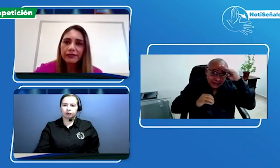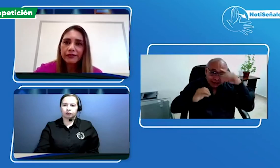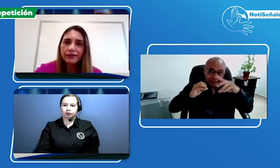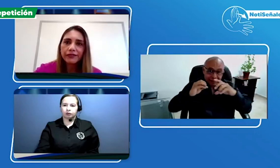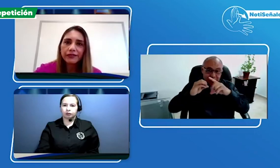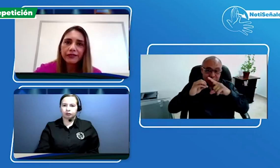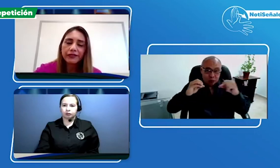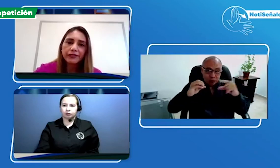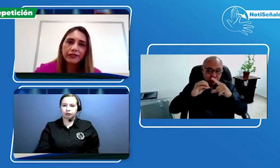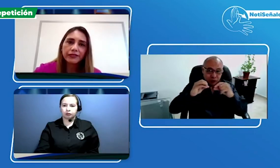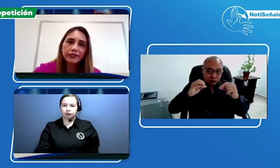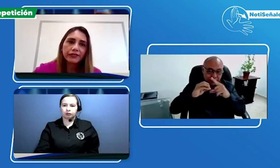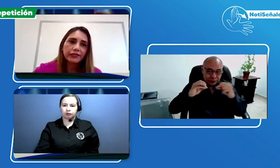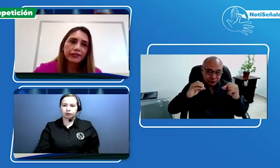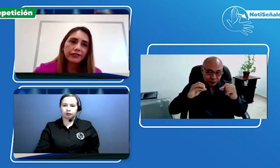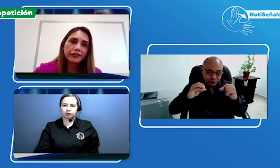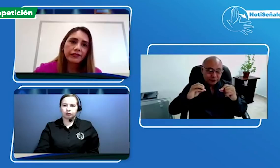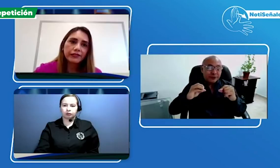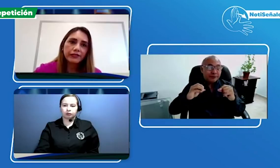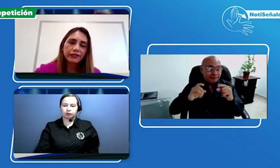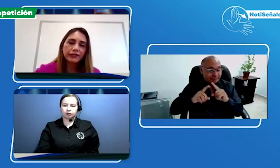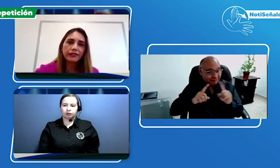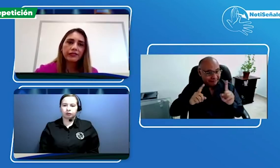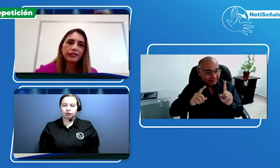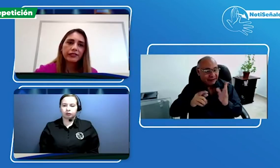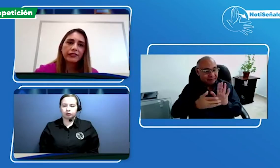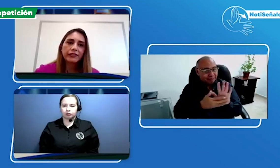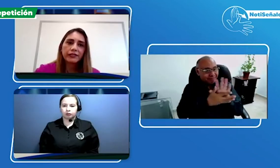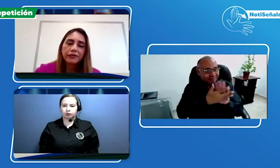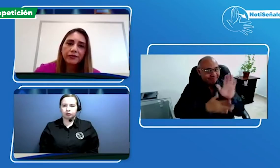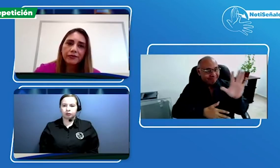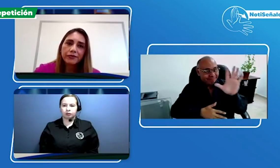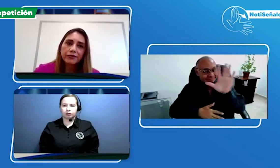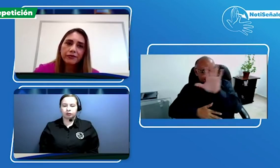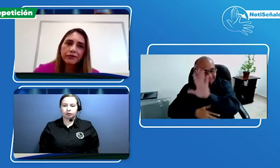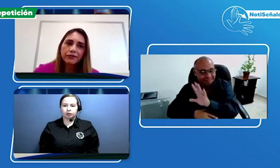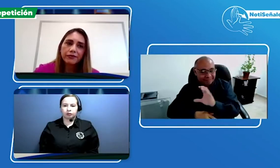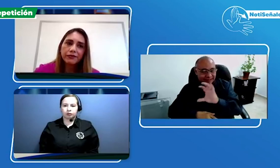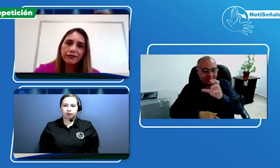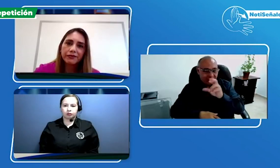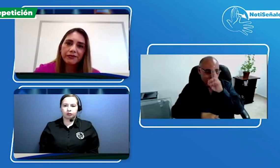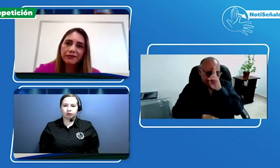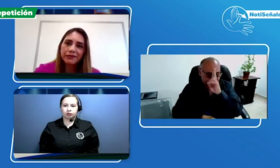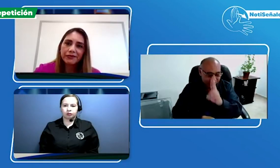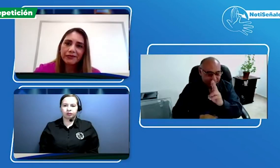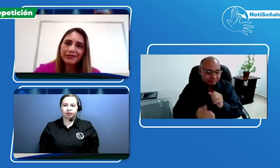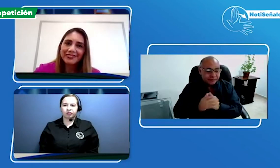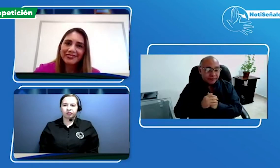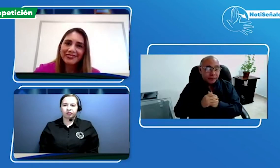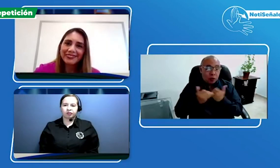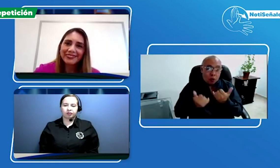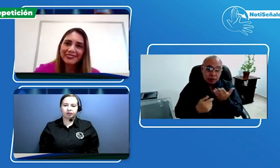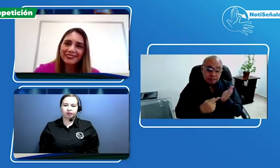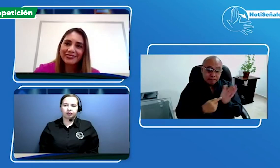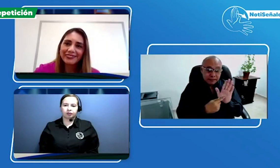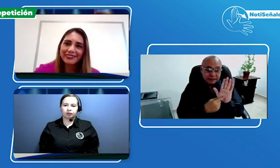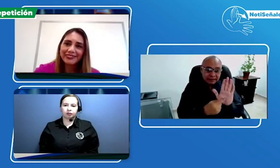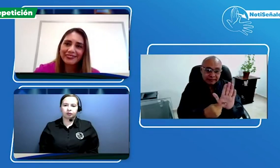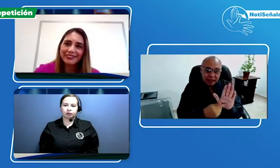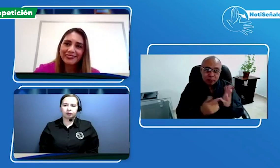y sus droguerías. Hay dos señas, ¿no? Las señas que se tiene en Bogotá y la variación